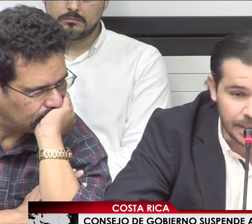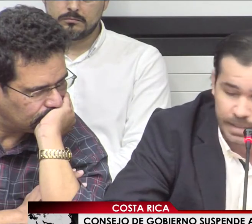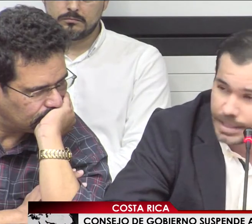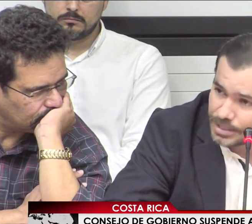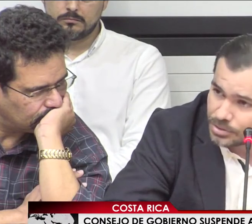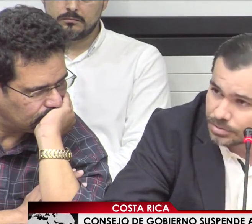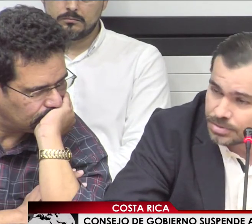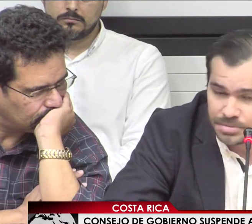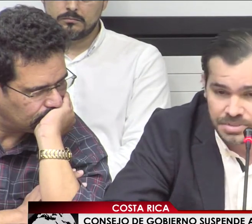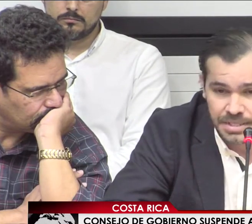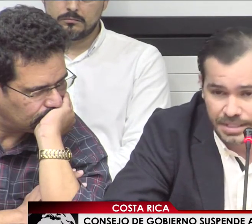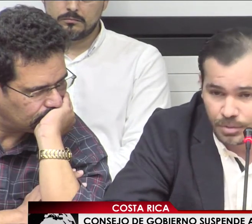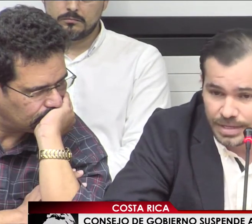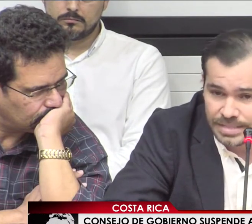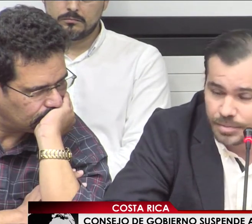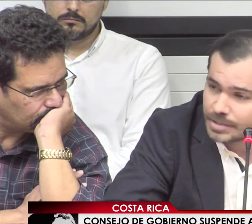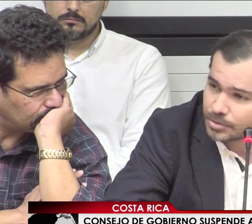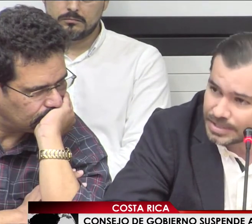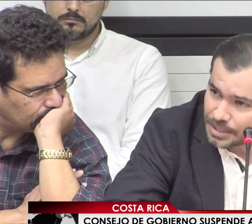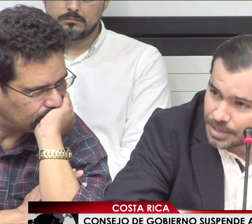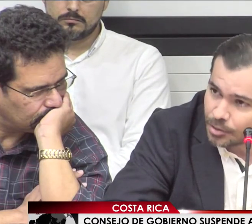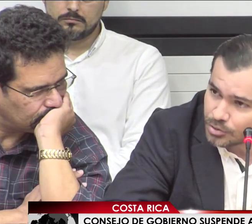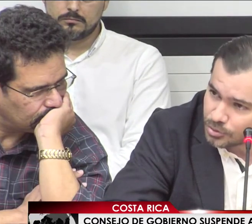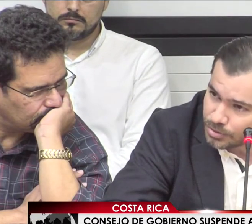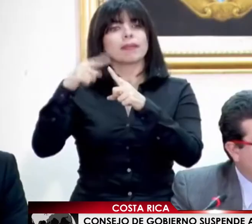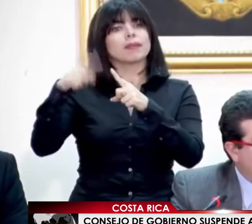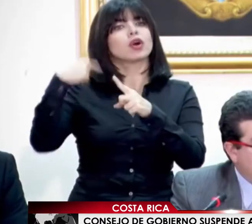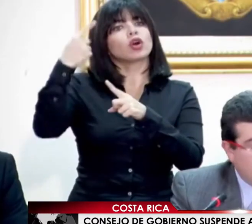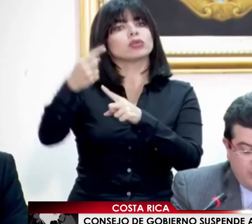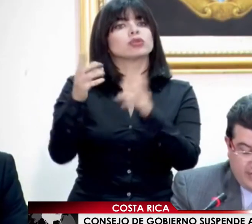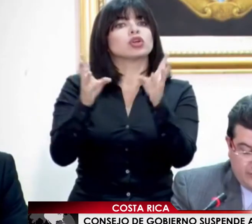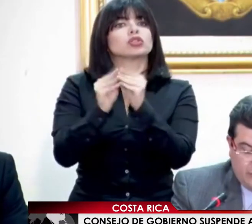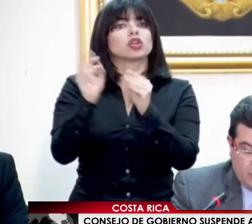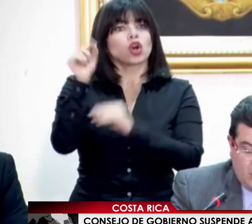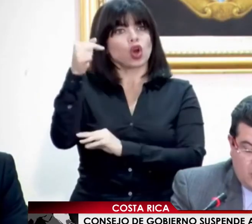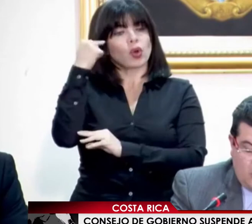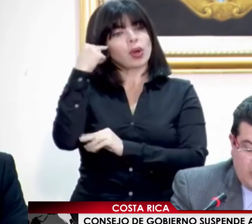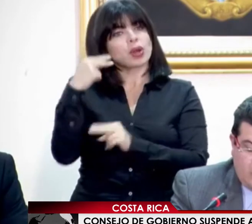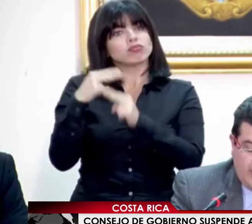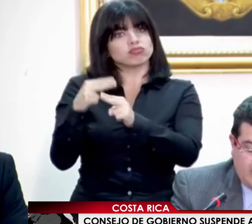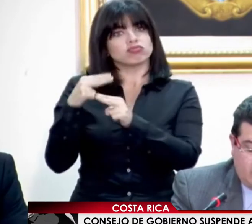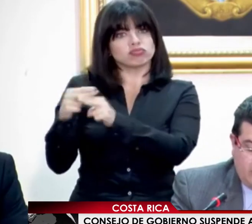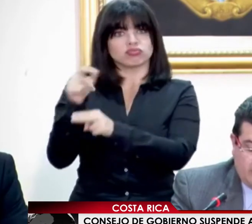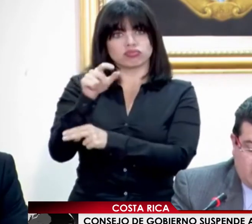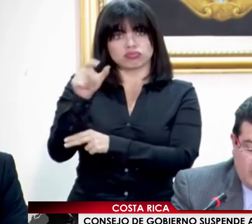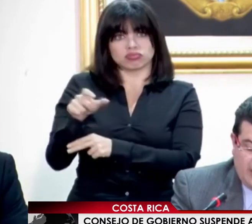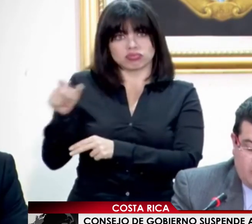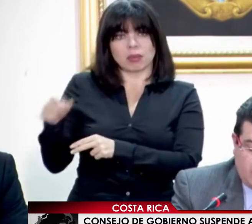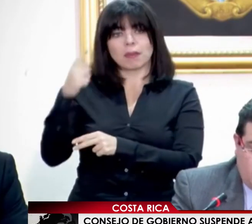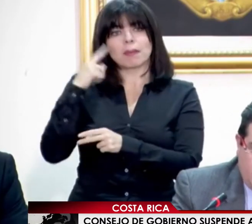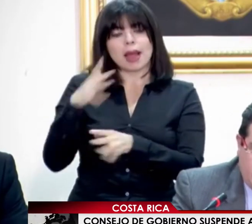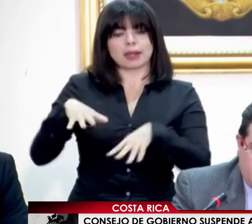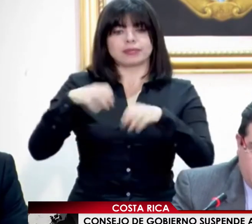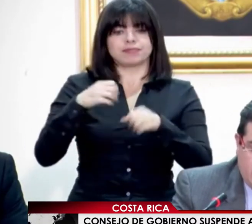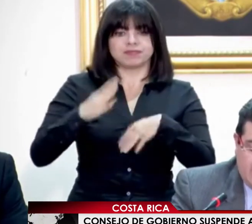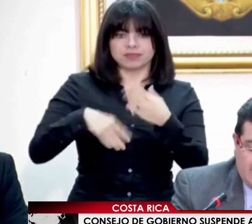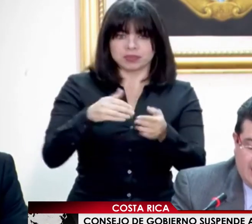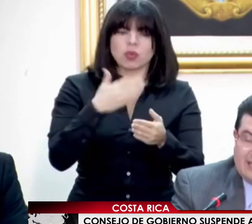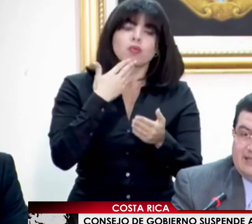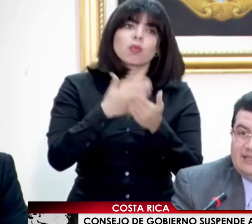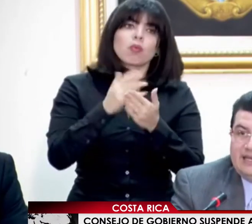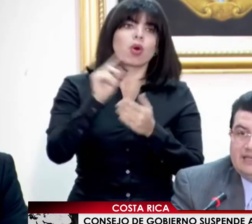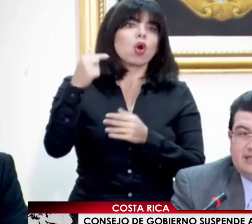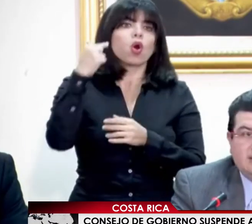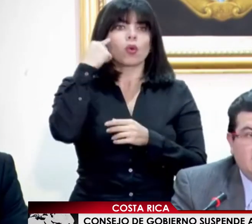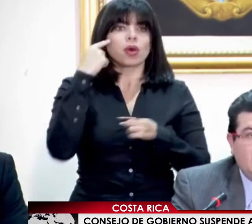a un empresario costarricense para la importación de cemento chino. En conferencia de prensa, el ministro de la Presidencia, Sergio Alfaro, explicó